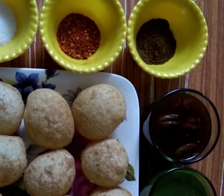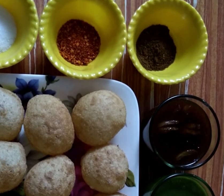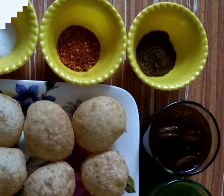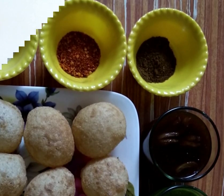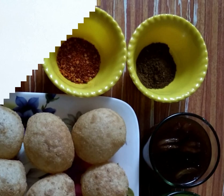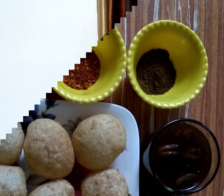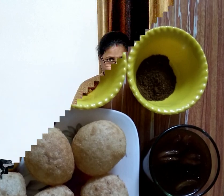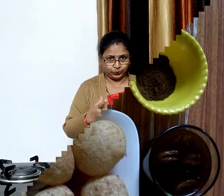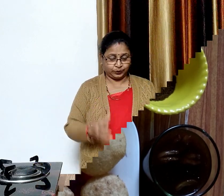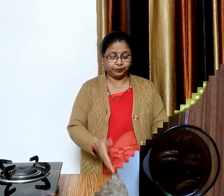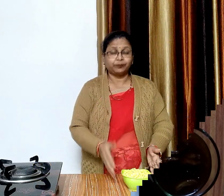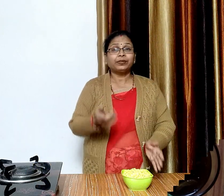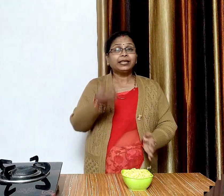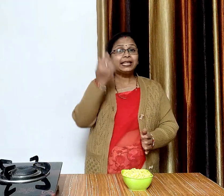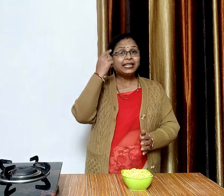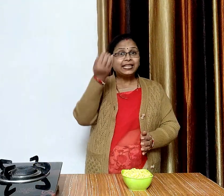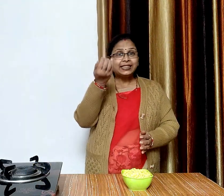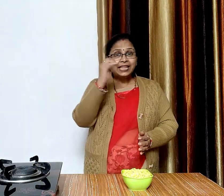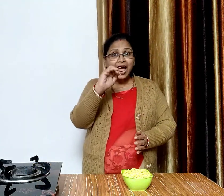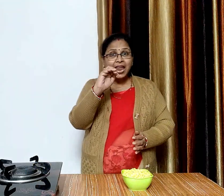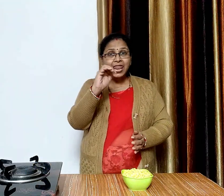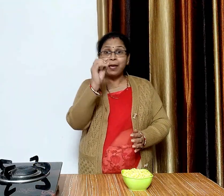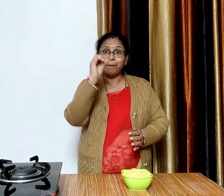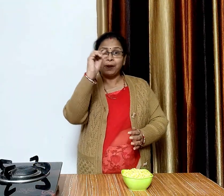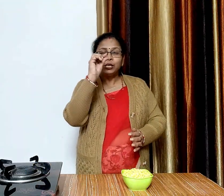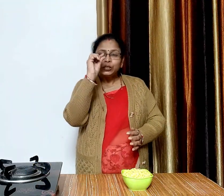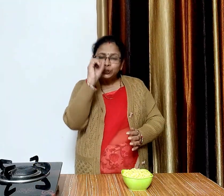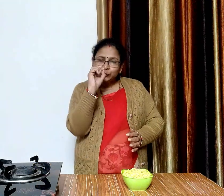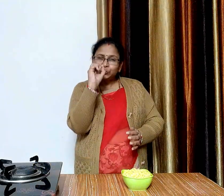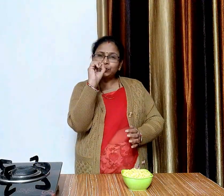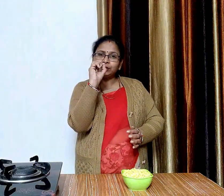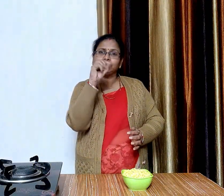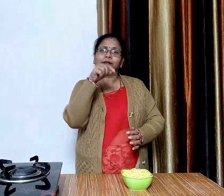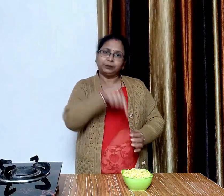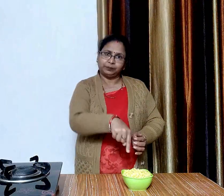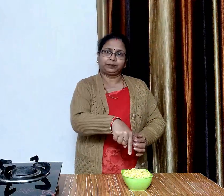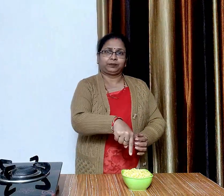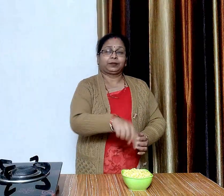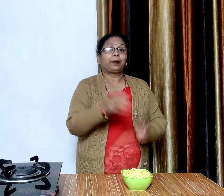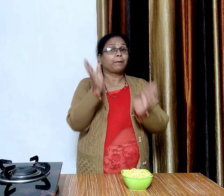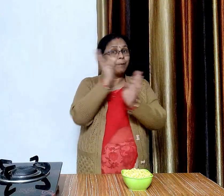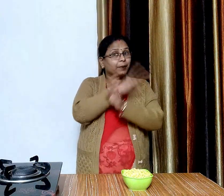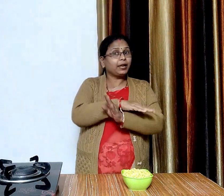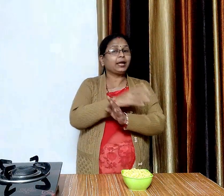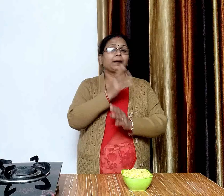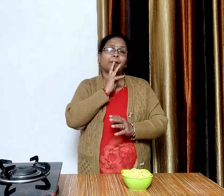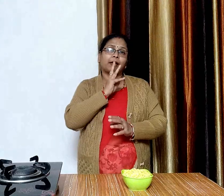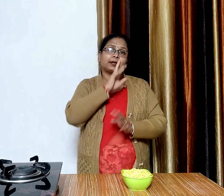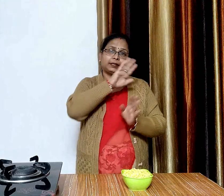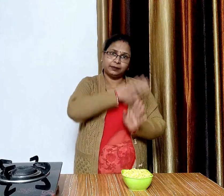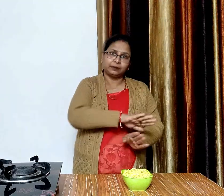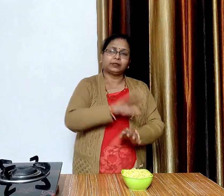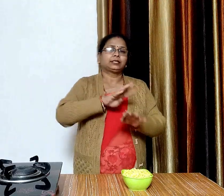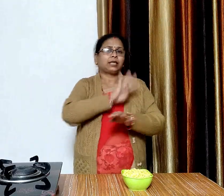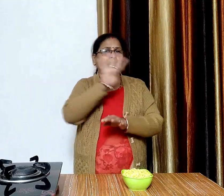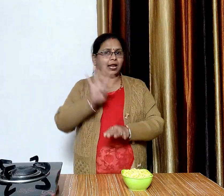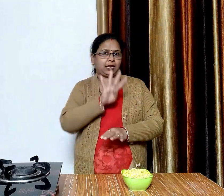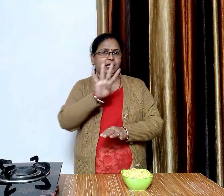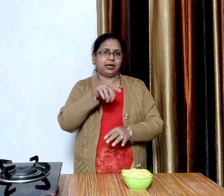आईए बनाना शुरू करते हैं सबसे पहले करीब 1.500 ग्राम मुंग डाल लेंगे जिसे हमने पहले ही 4 खंटे के लिए भिगो के